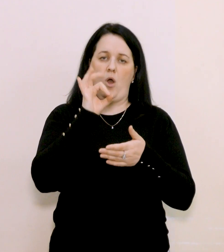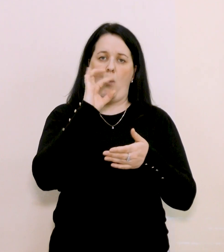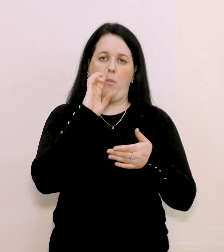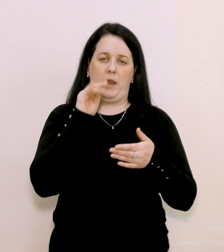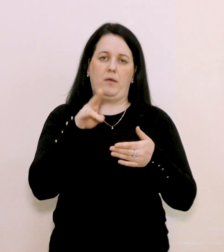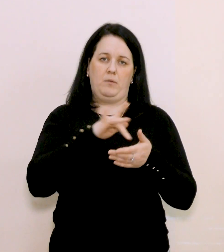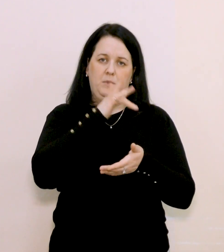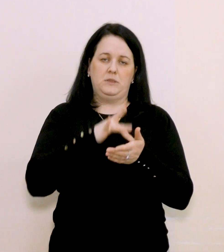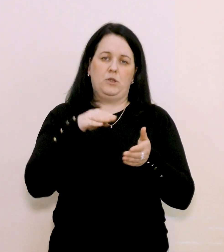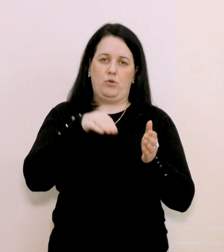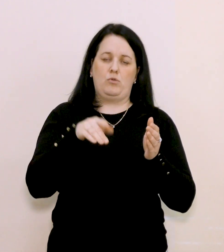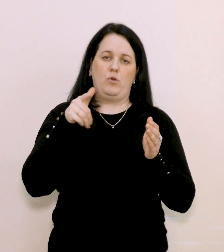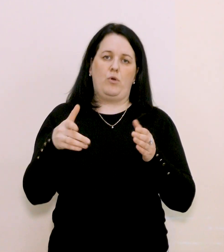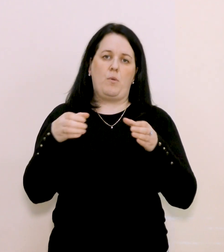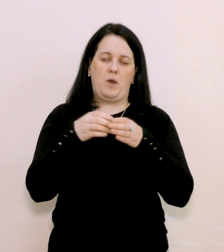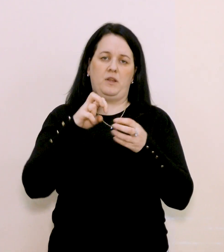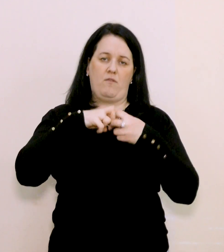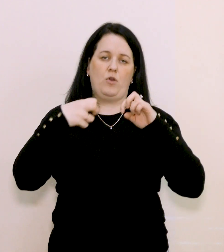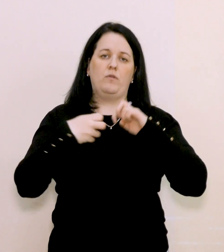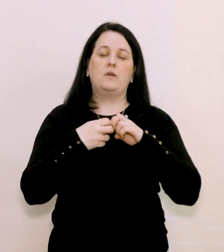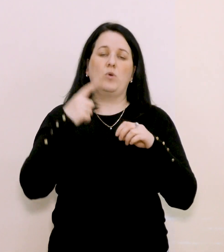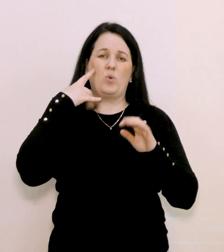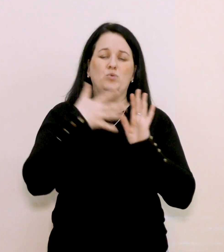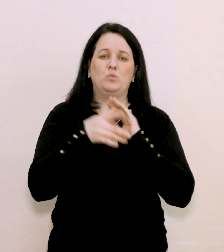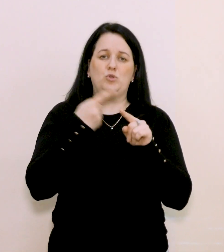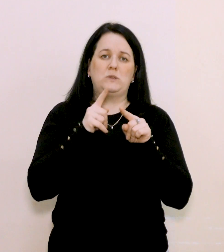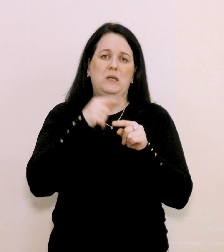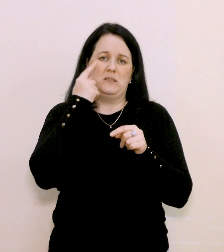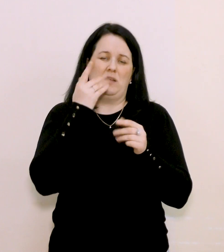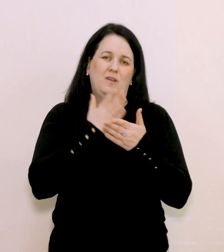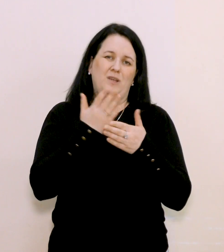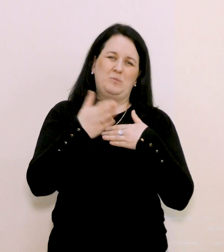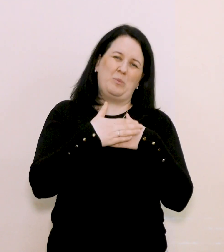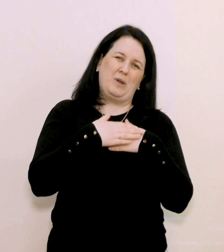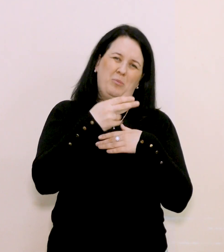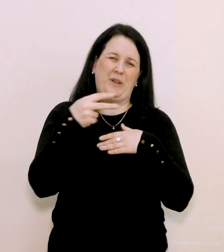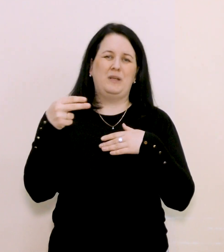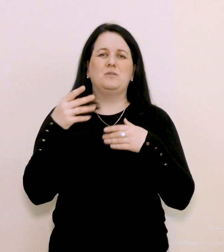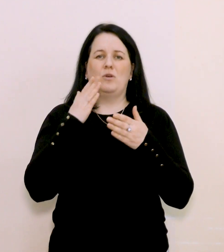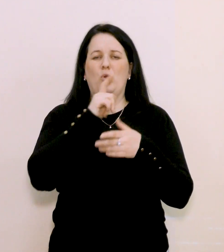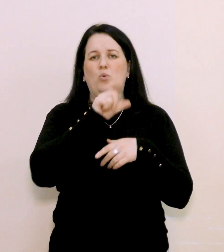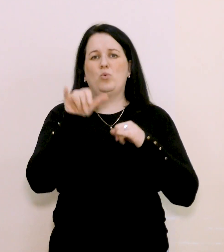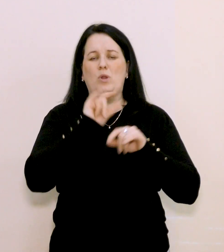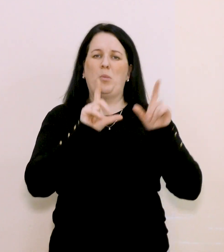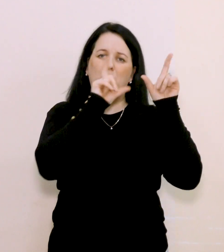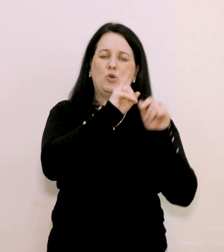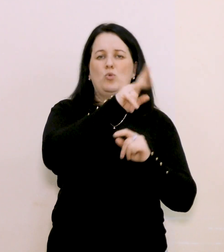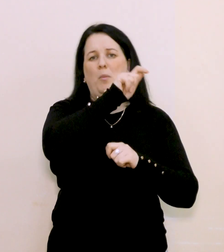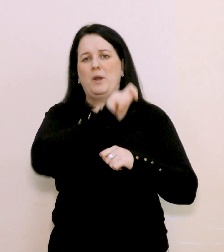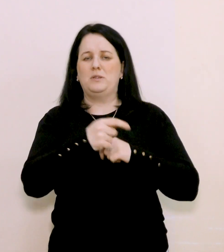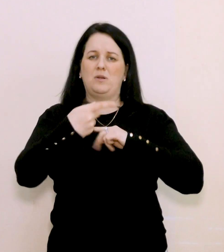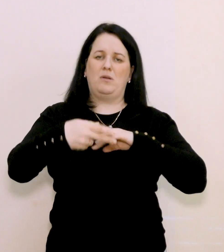міській територіальній громаді Івано-Франківське. Розуміємо, що ця цифра десь є умовна, тому що люди приїжджають, люди від'їжджають,